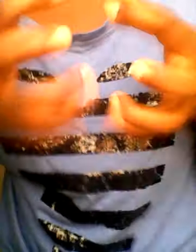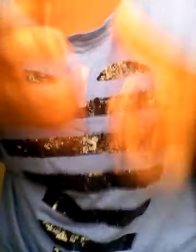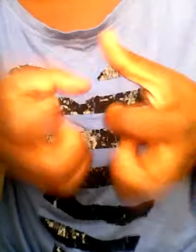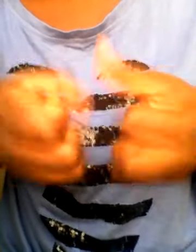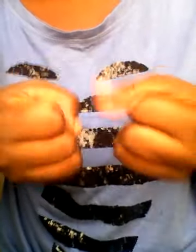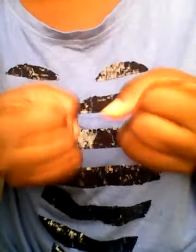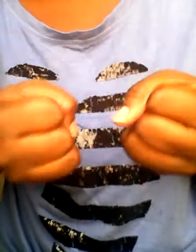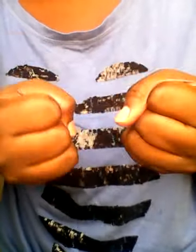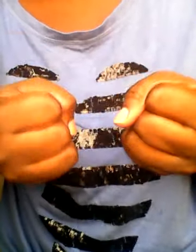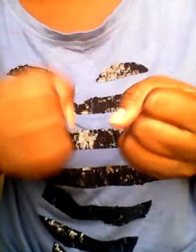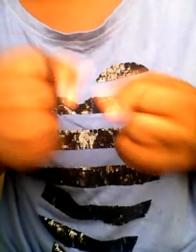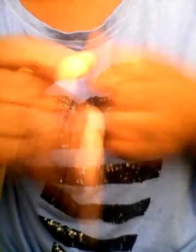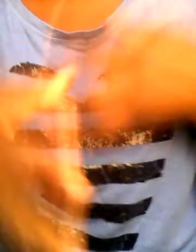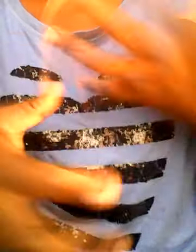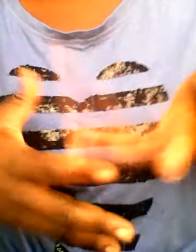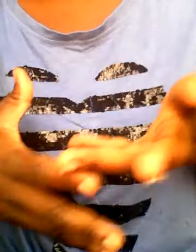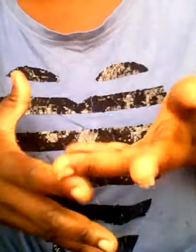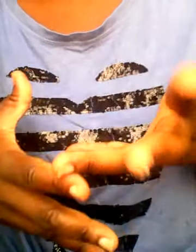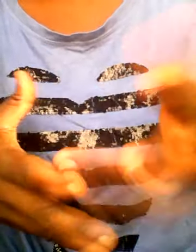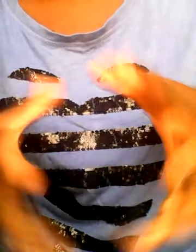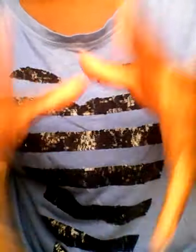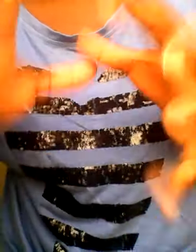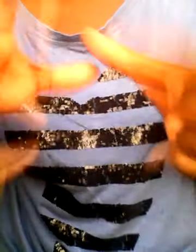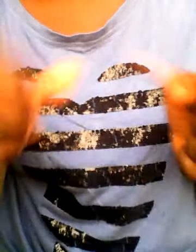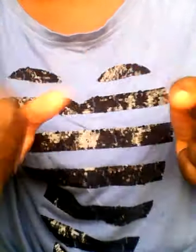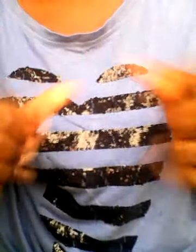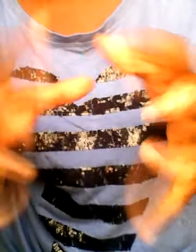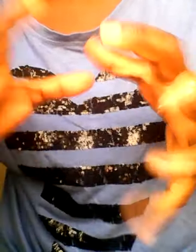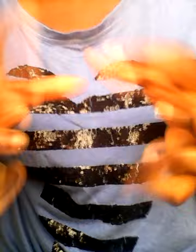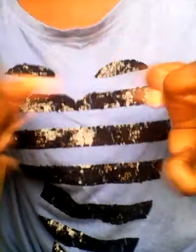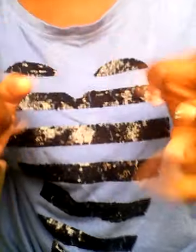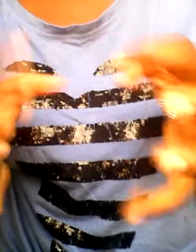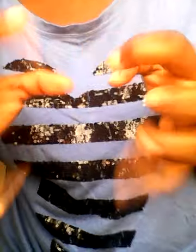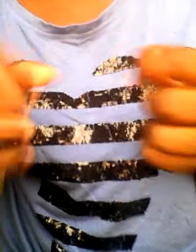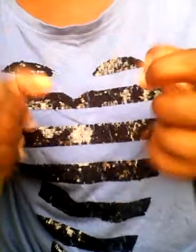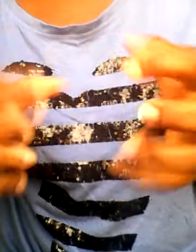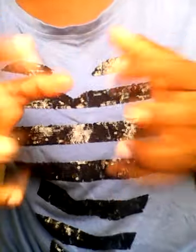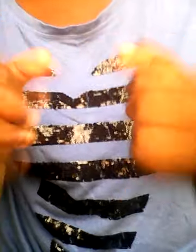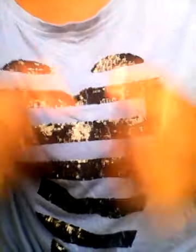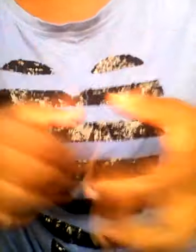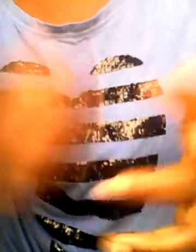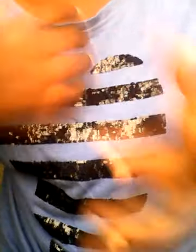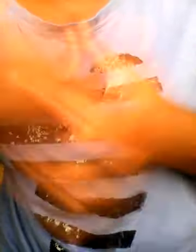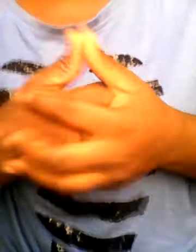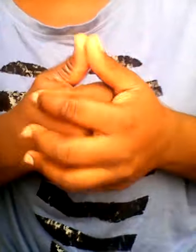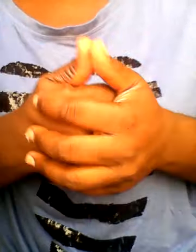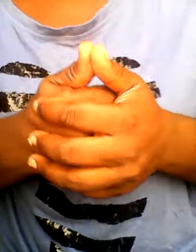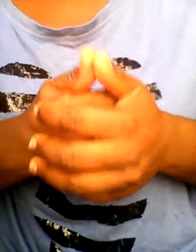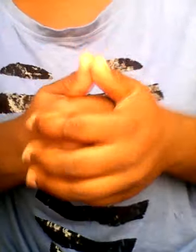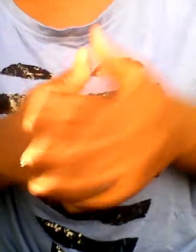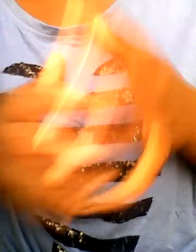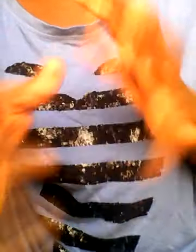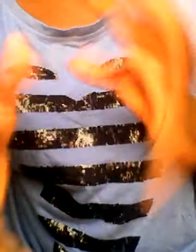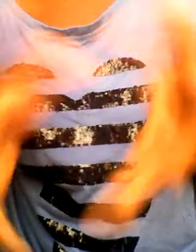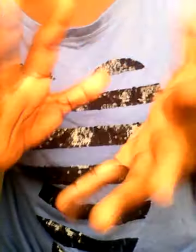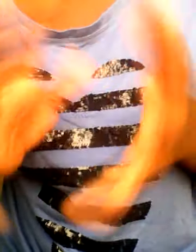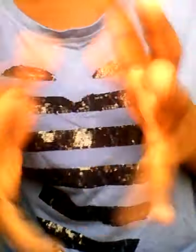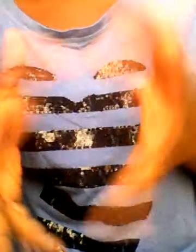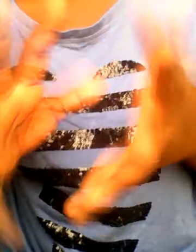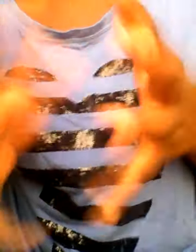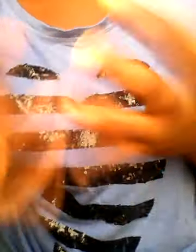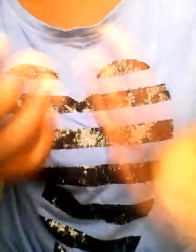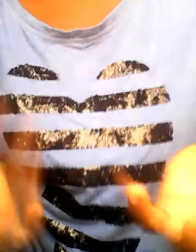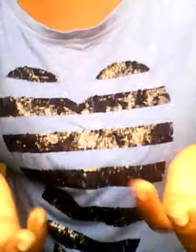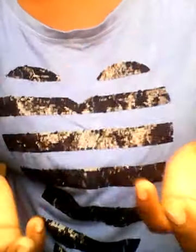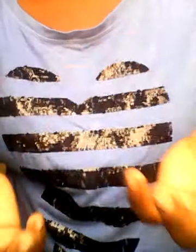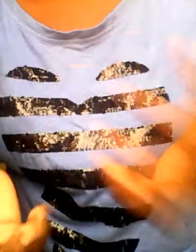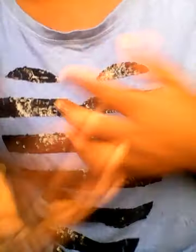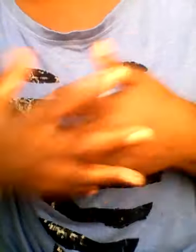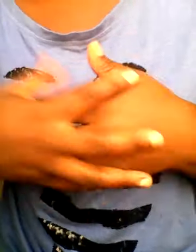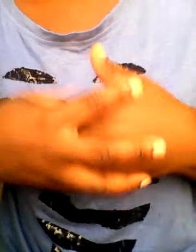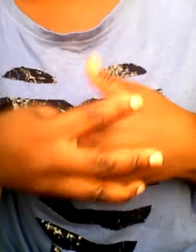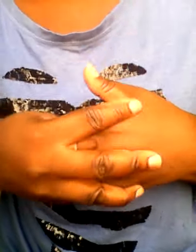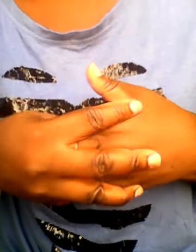titiller ce qui fait qu'après le bain chaud vous allez vous gratter oui mais il ya des gens aussi qui se grattent même après un bon froid